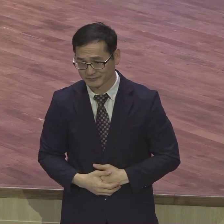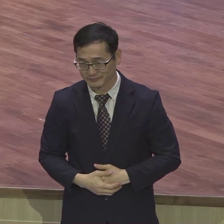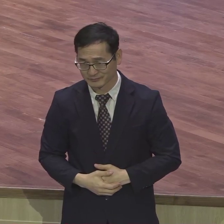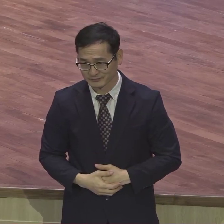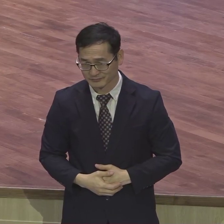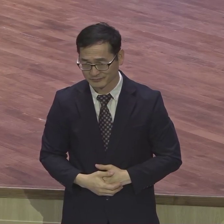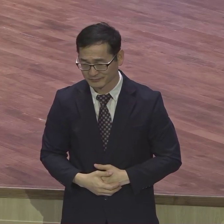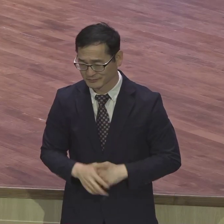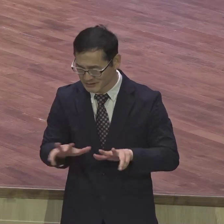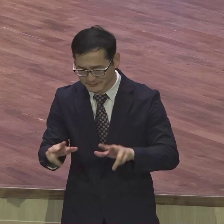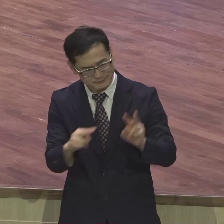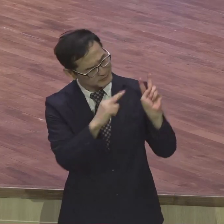말하게 하시려고